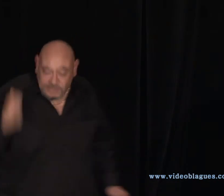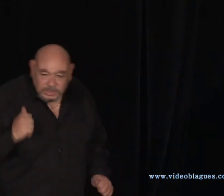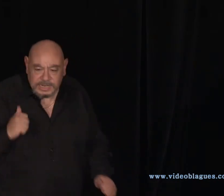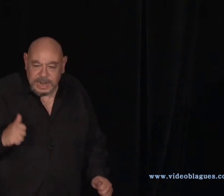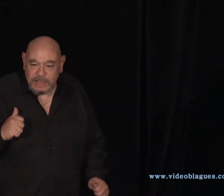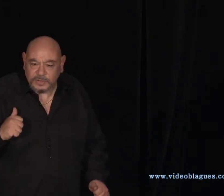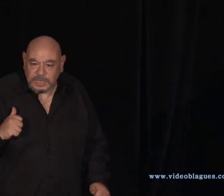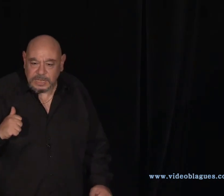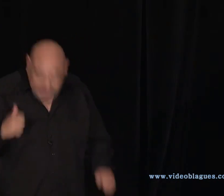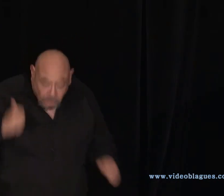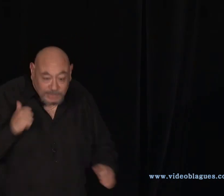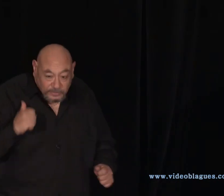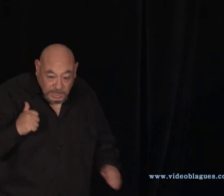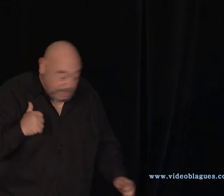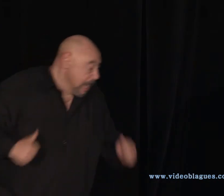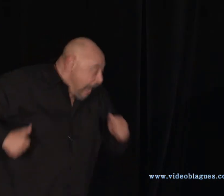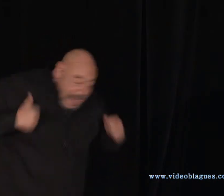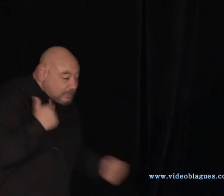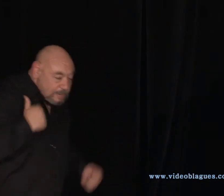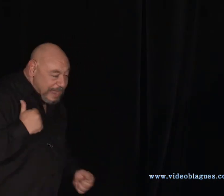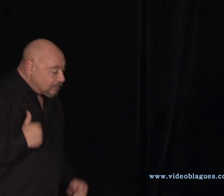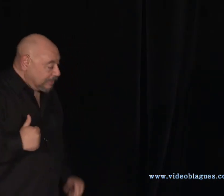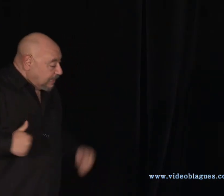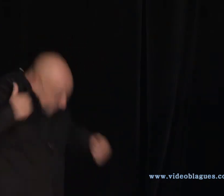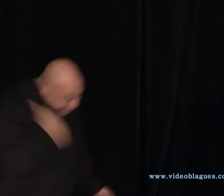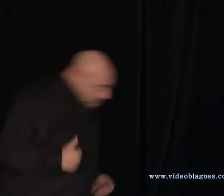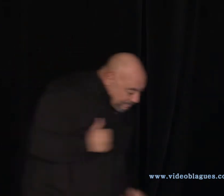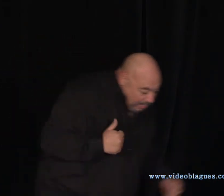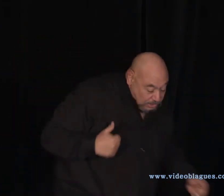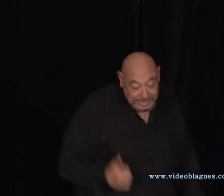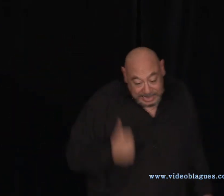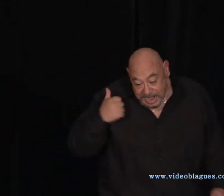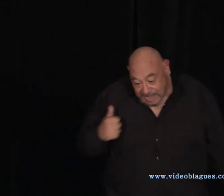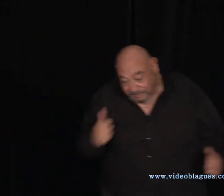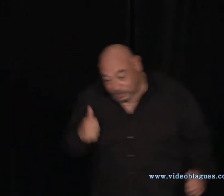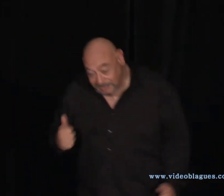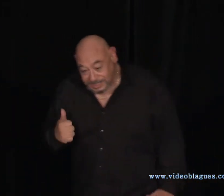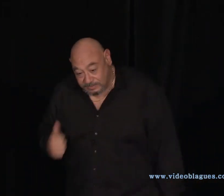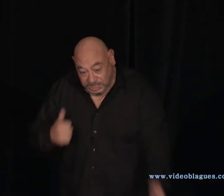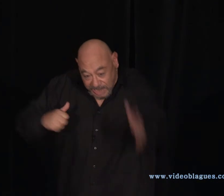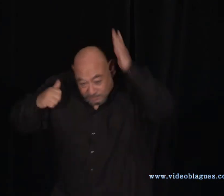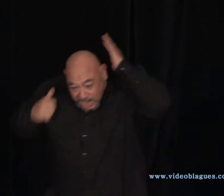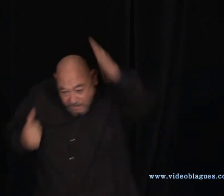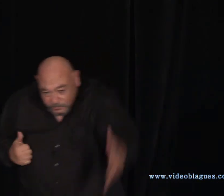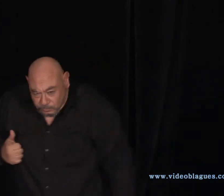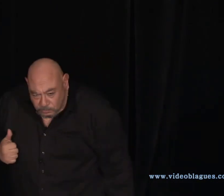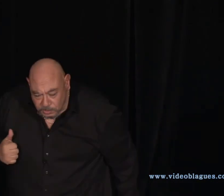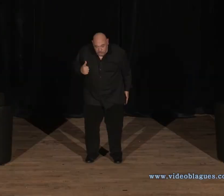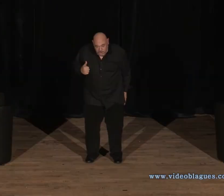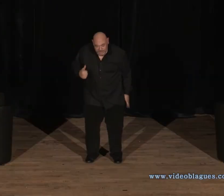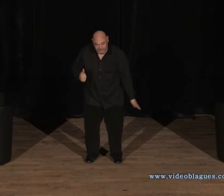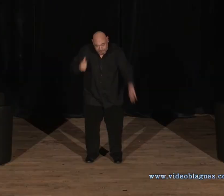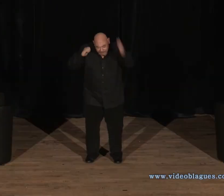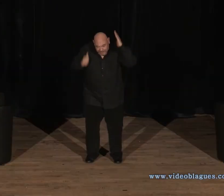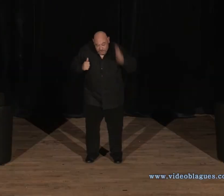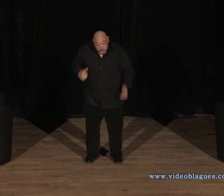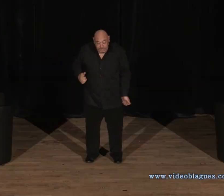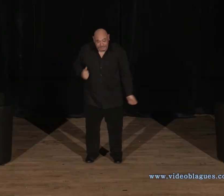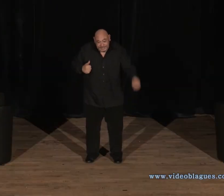sentinelle africaine, centrafricaine, elle se met à courir, elle se met à courir et elle arrive voir le chef, dit « Jeff ! Jeff ! Je m'en vais, je vais